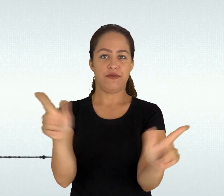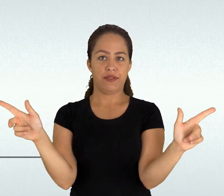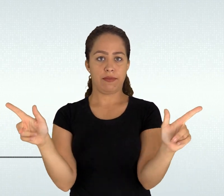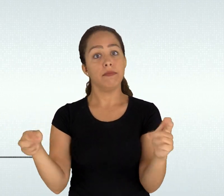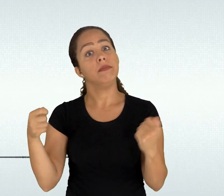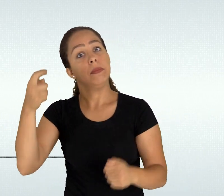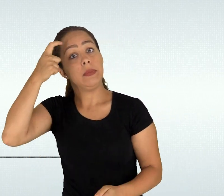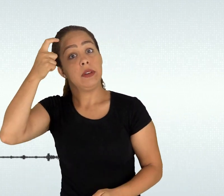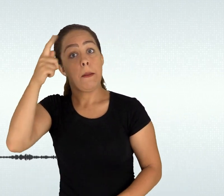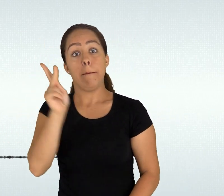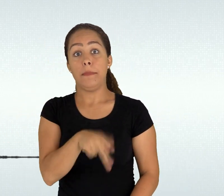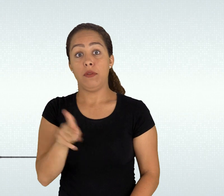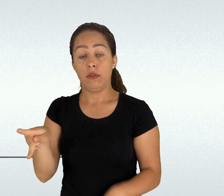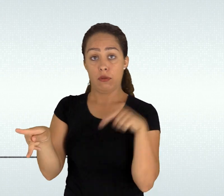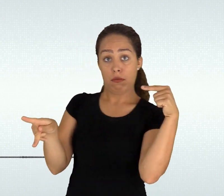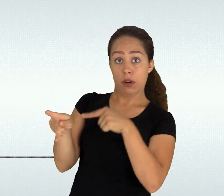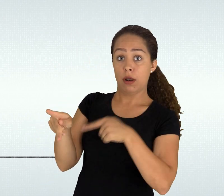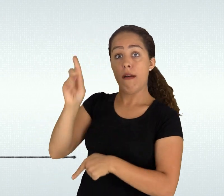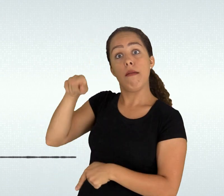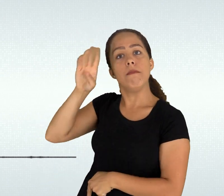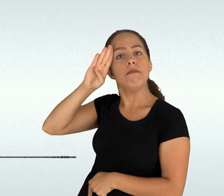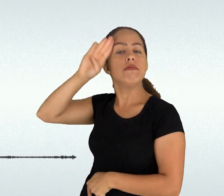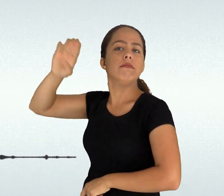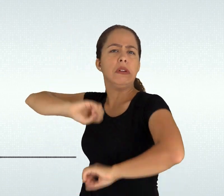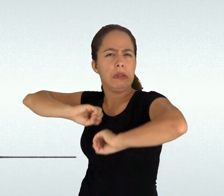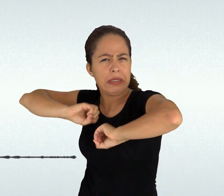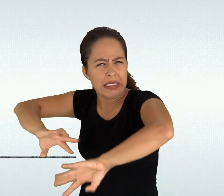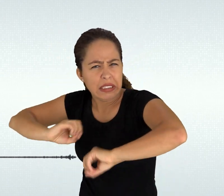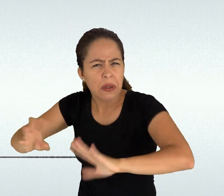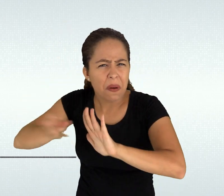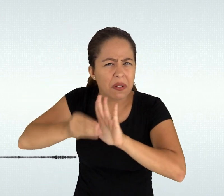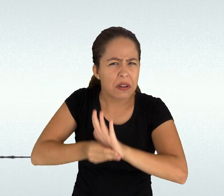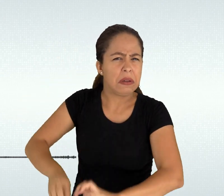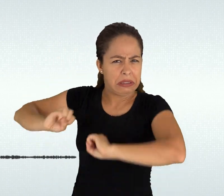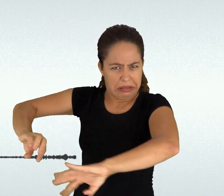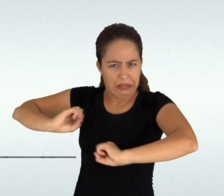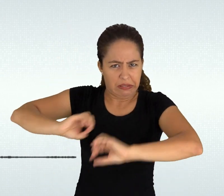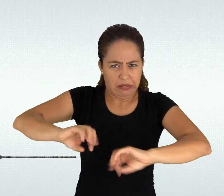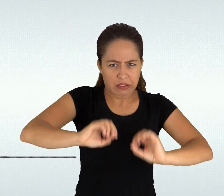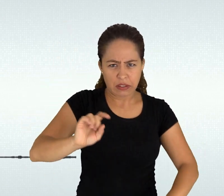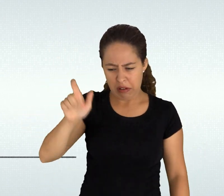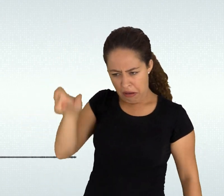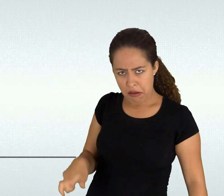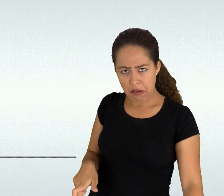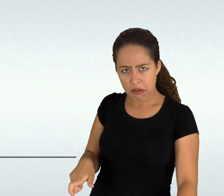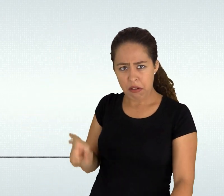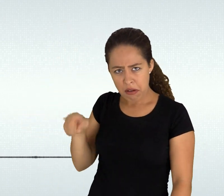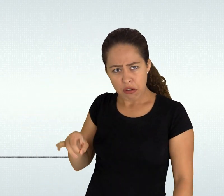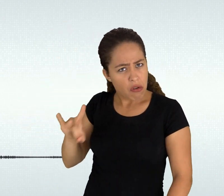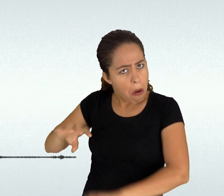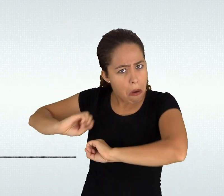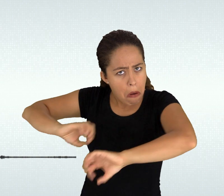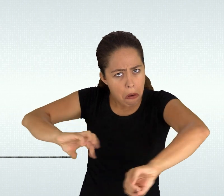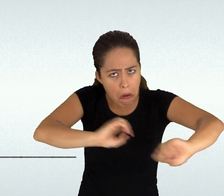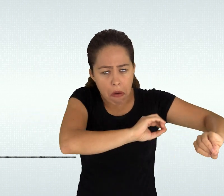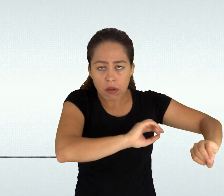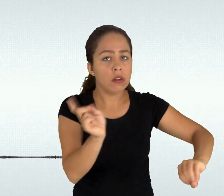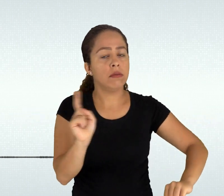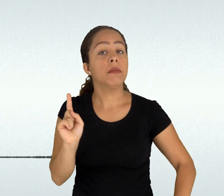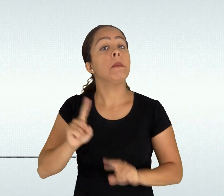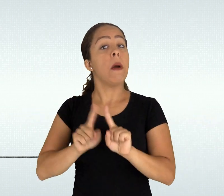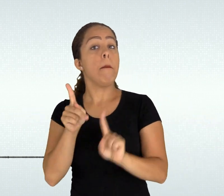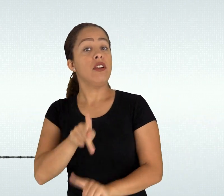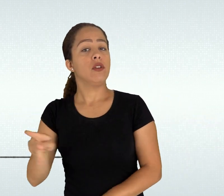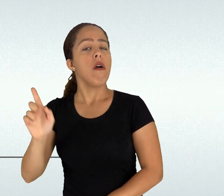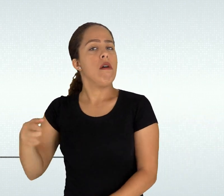problema empírico e sugerindo práticas que aproximem mais os estudantes de suas realidades conferindo-lhes papel